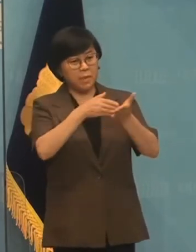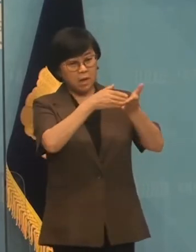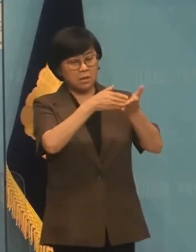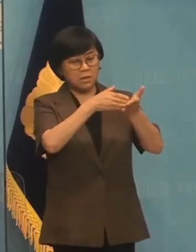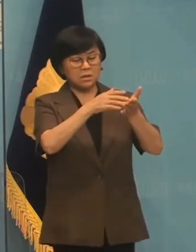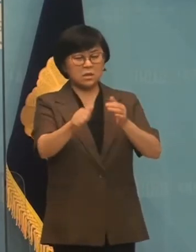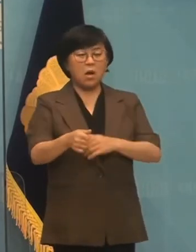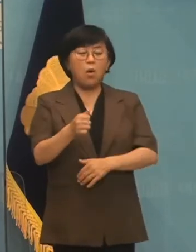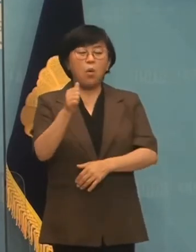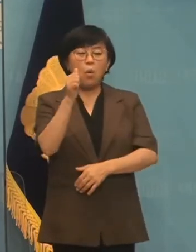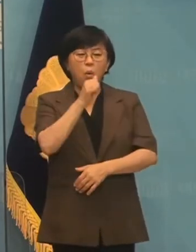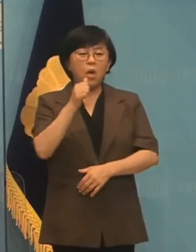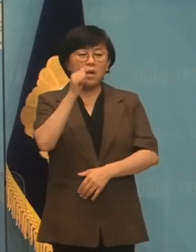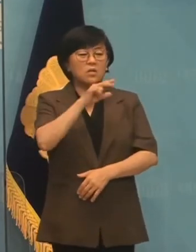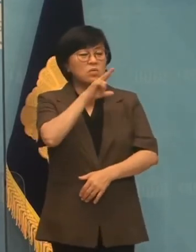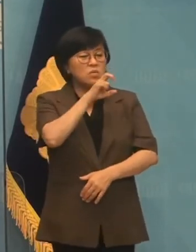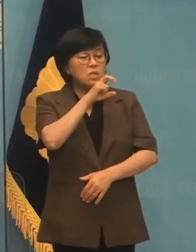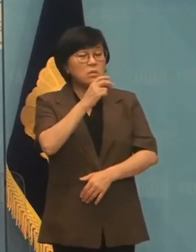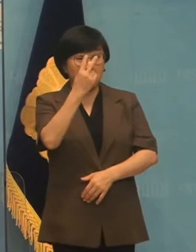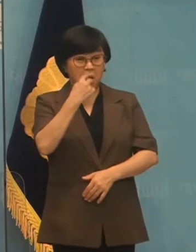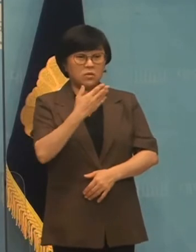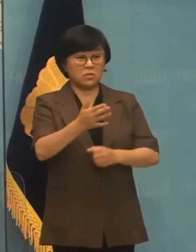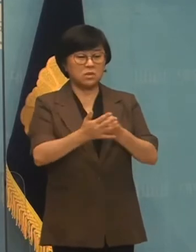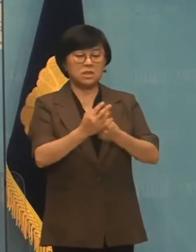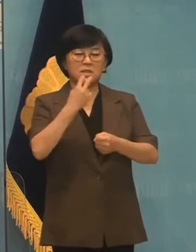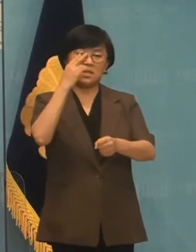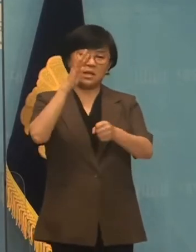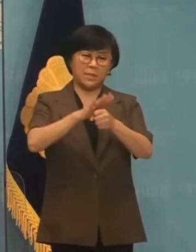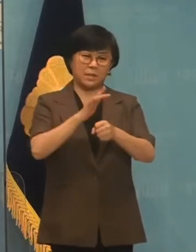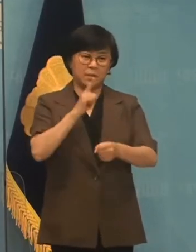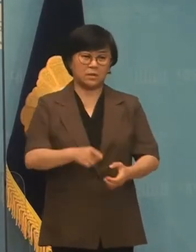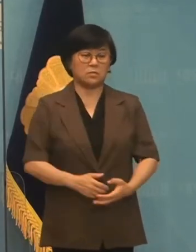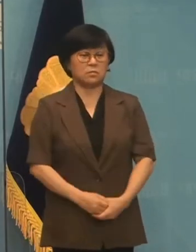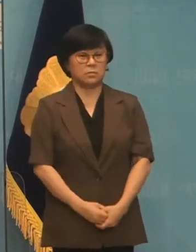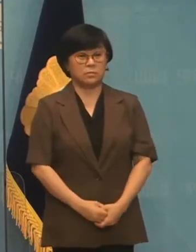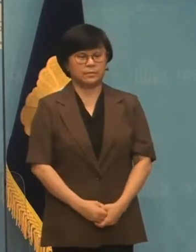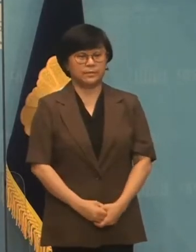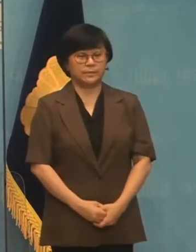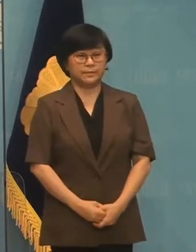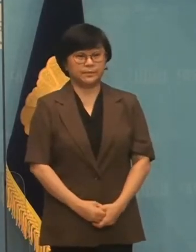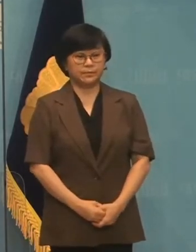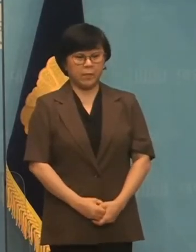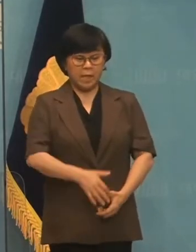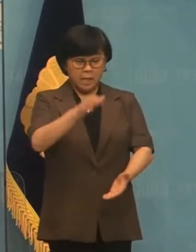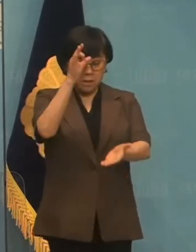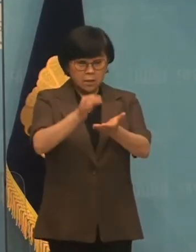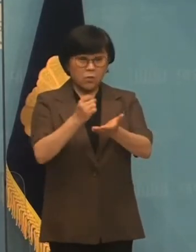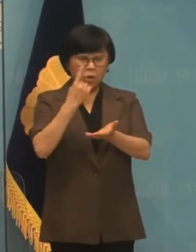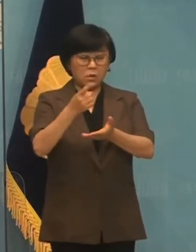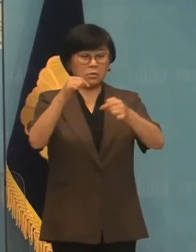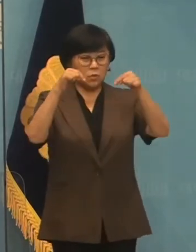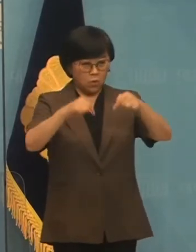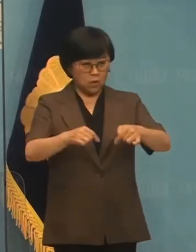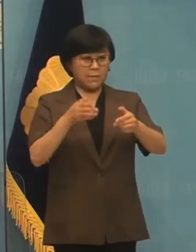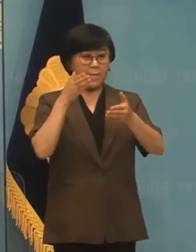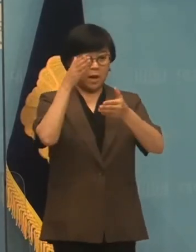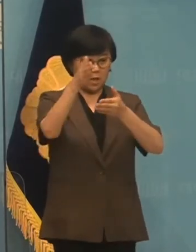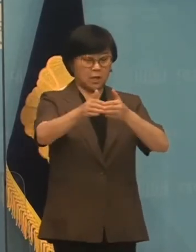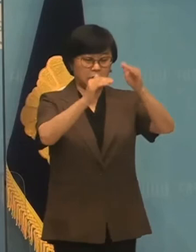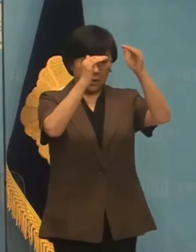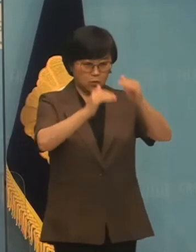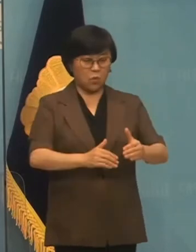고향이 주의 생각하는 경우로 어처구니가 없습니다. 최저임금 논의의 방향과 내용도